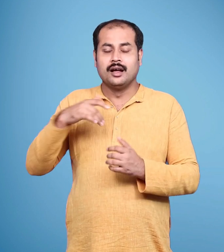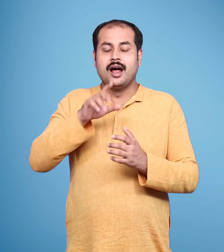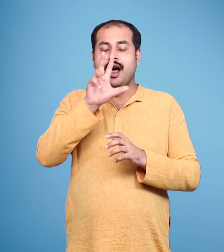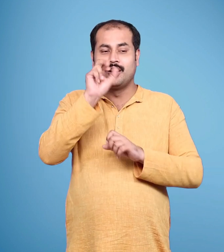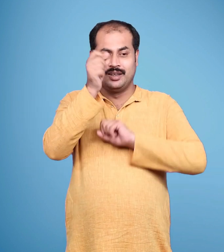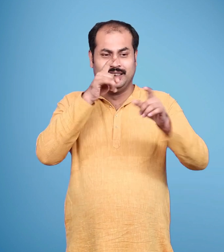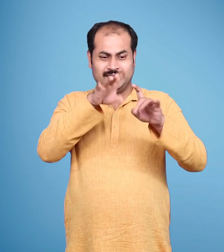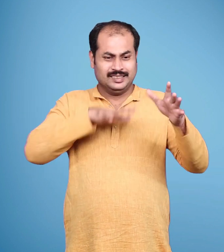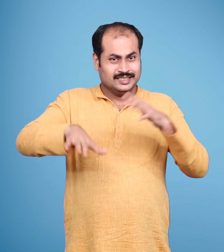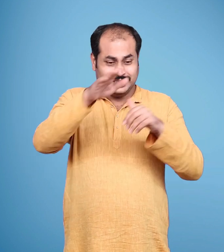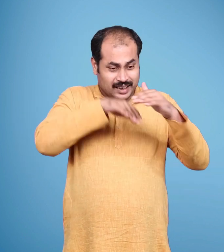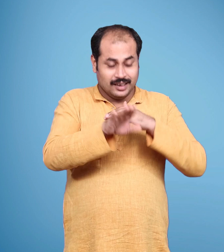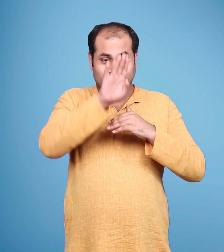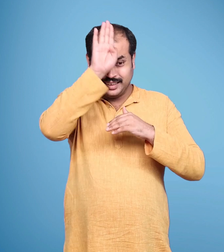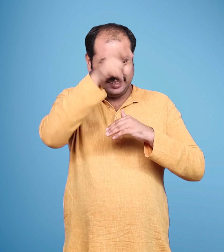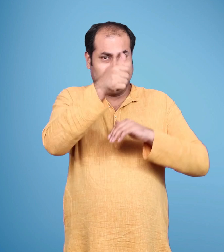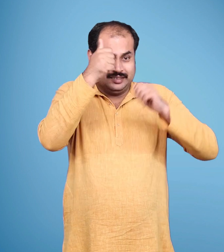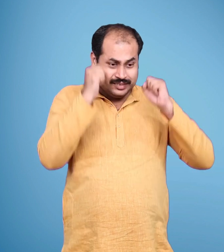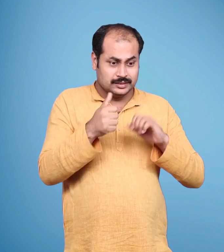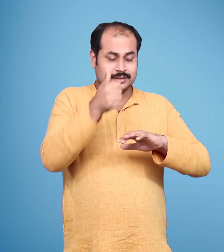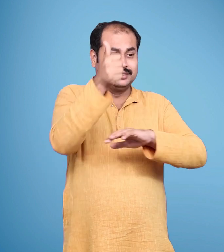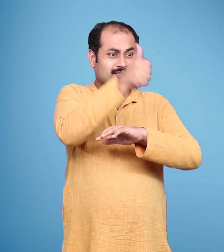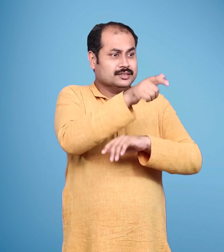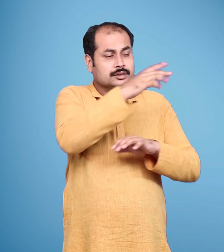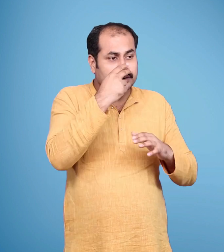अयोध्या का राज सिंगहासन रिक्त नहीं देखना चाते थे